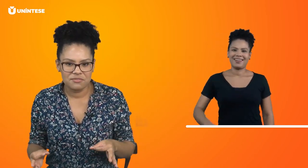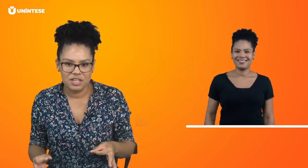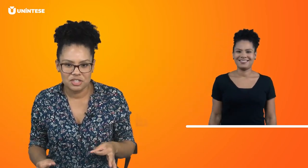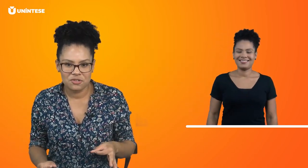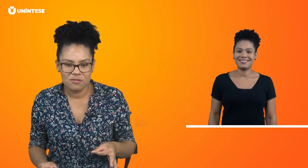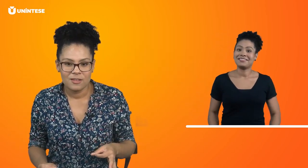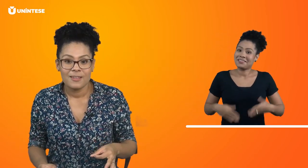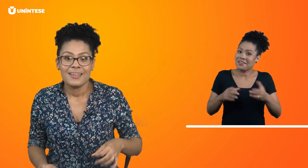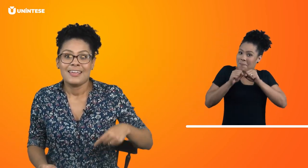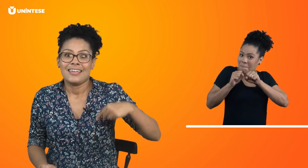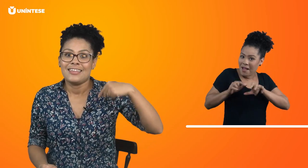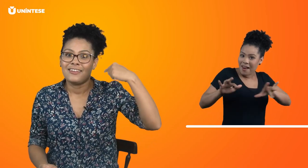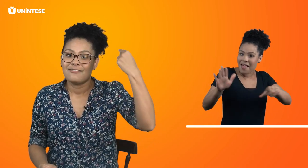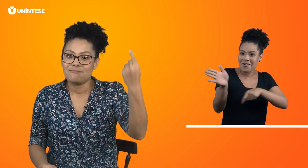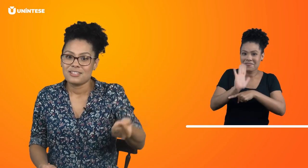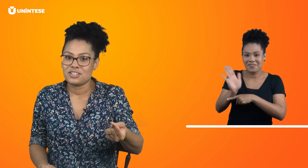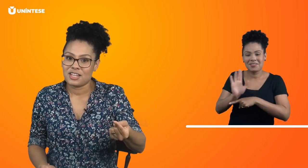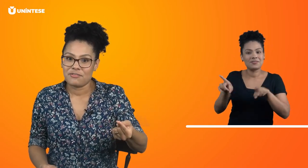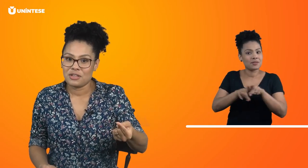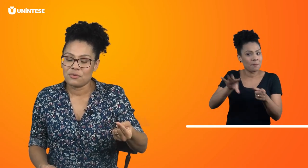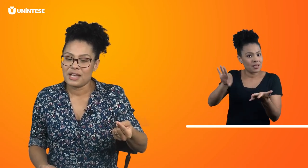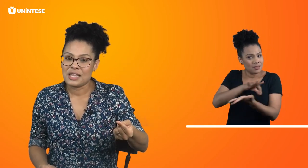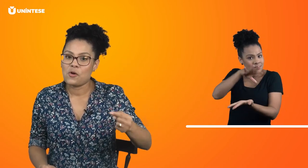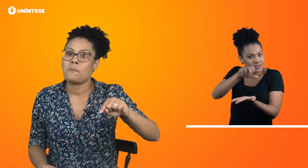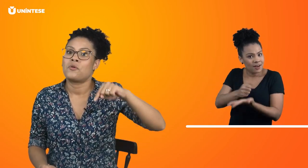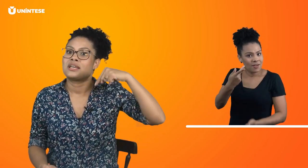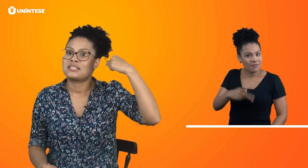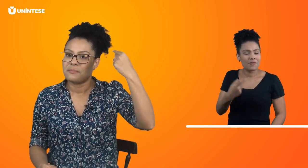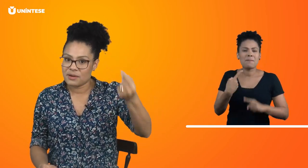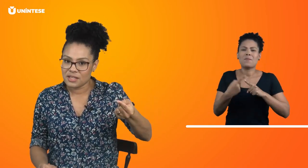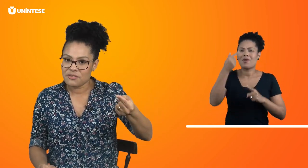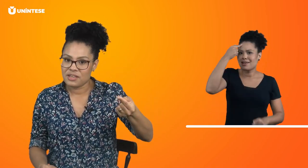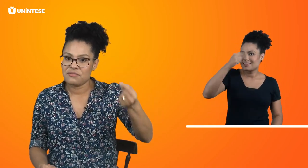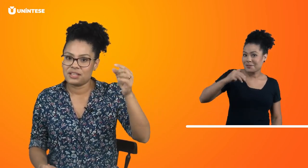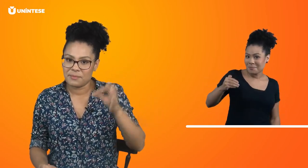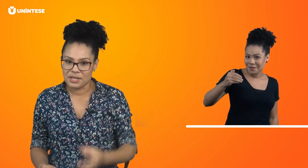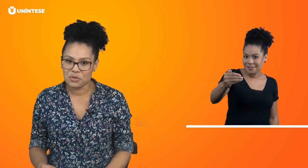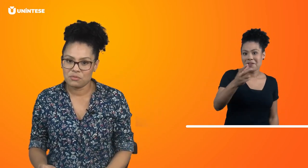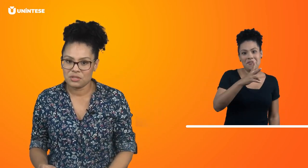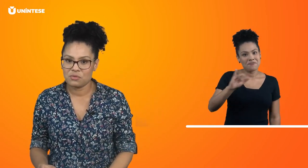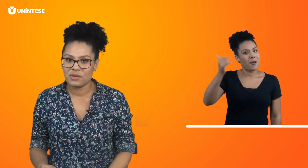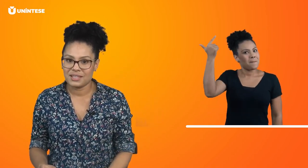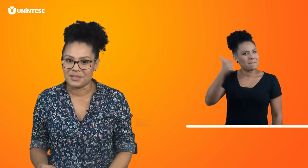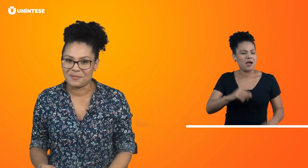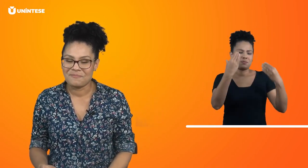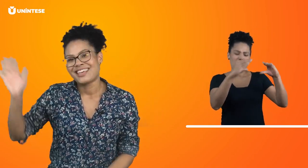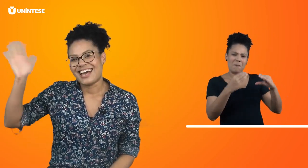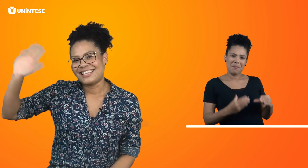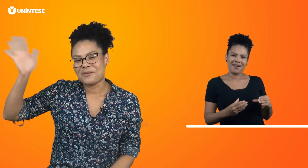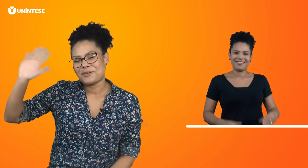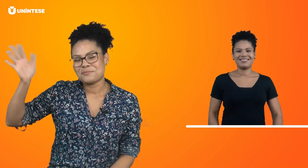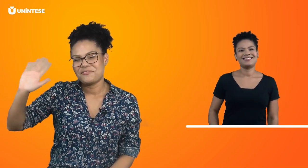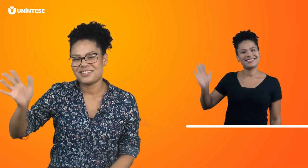vídeo e se inscreve aqui no canal, porque semana que vem vai ter mais conteúdo aqui. Até o próximo vídeo.